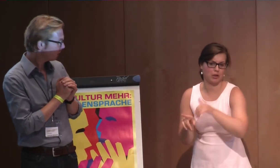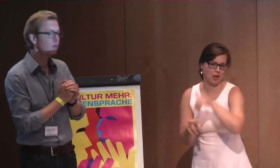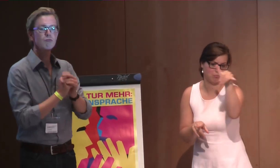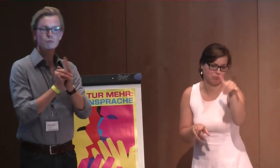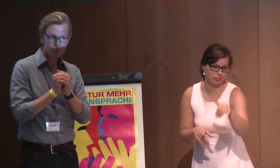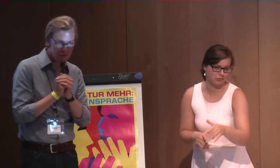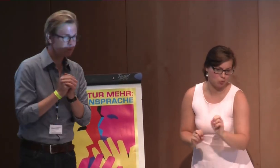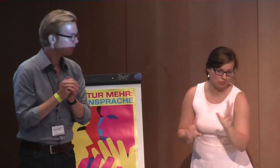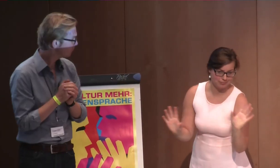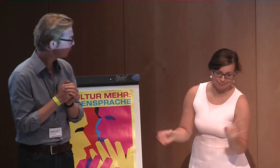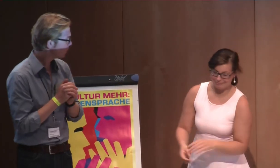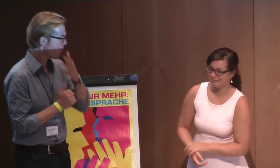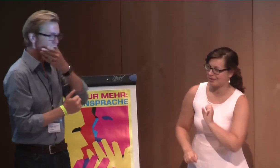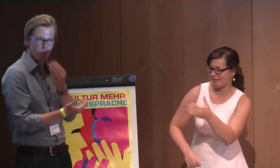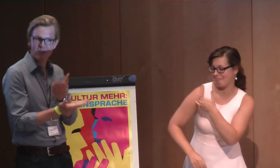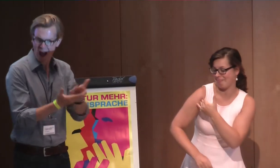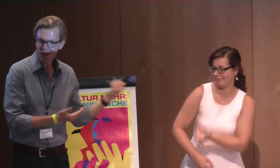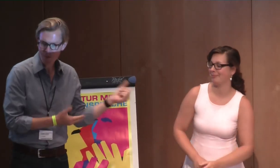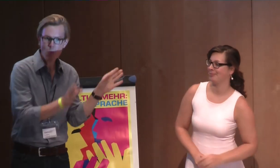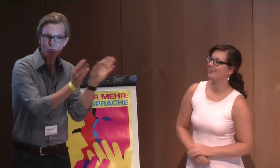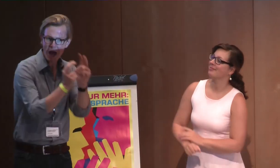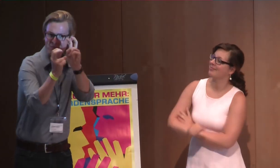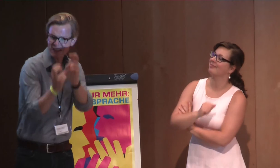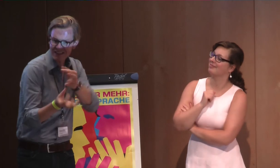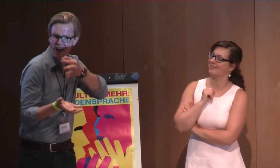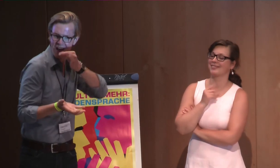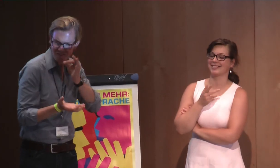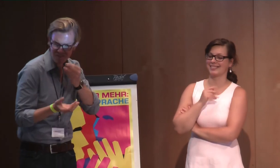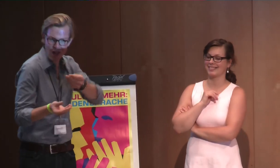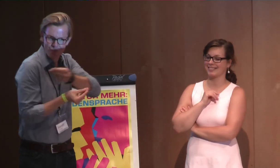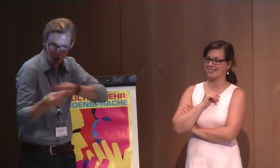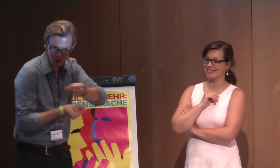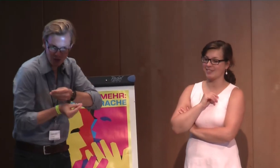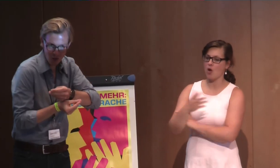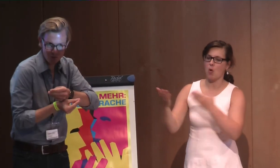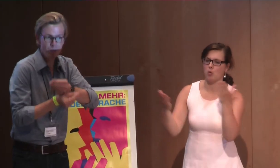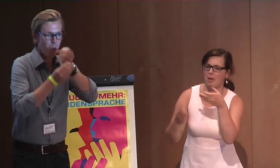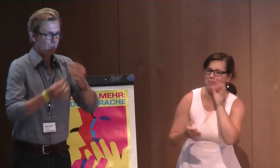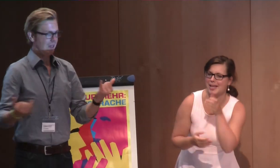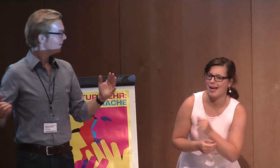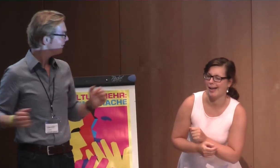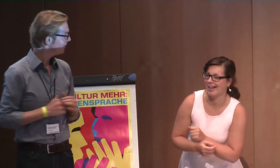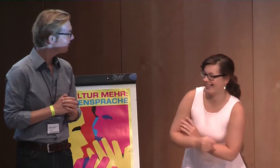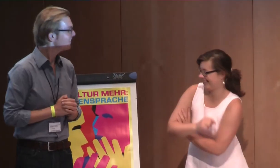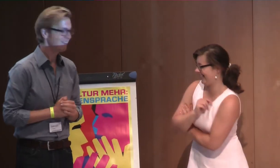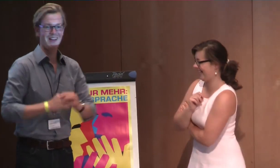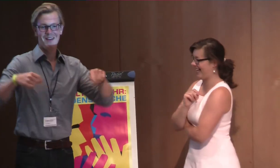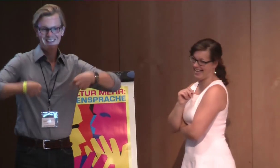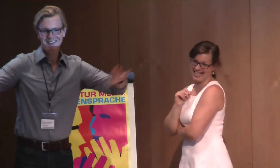den Tag da, bin morgen erst weg, aber man kann mich auch gerne ansprechen, das ist doch prima, dann schätze ich mal. Ja, ja, ja, ja, auch fucking drin